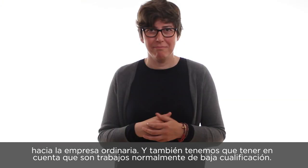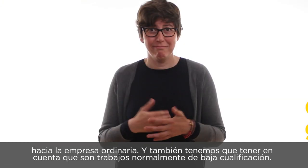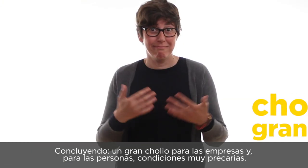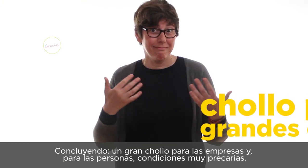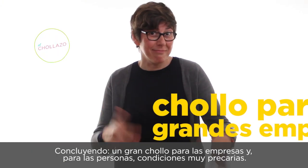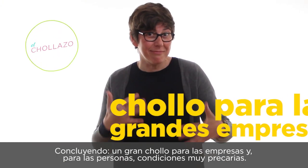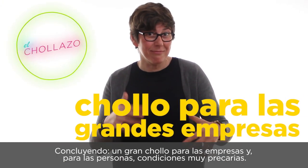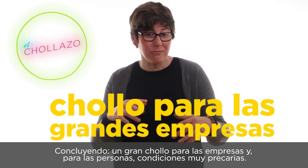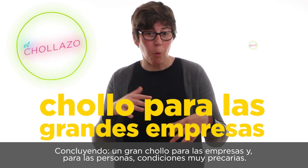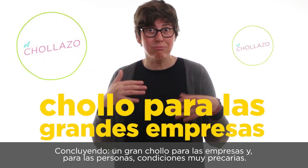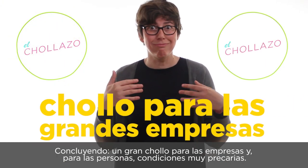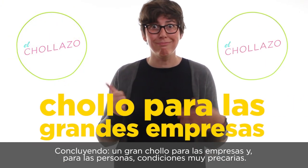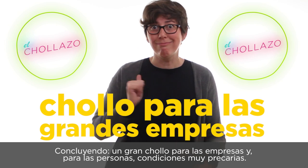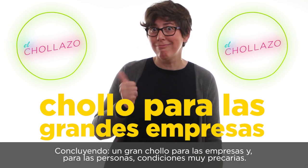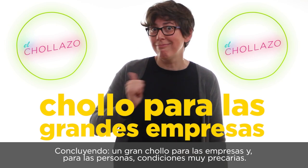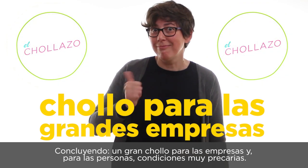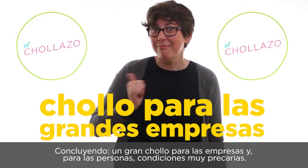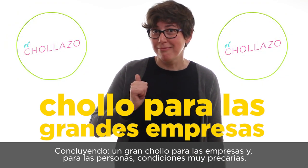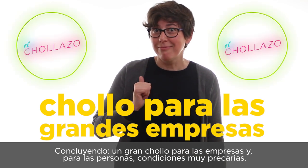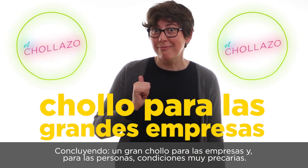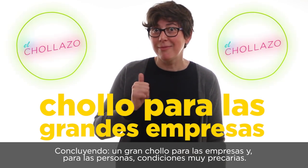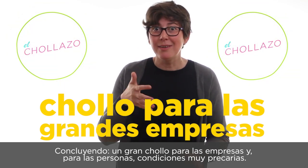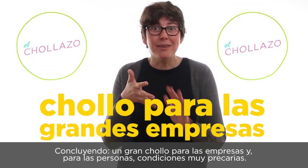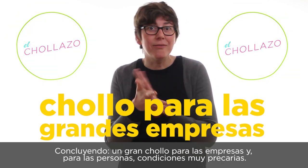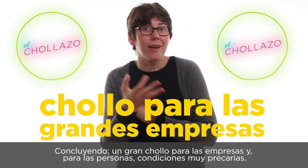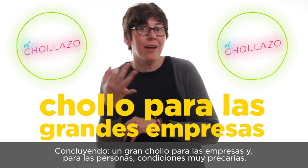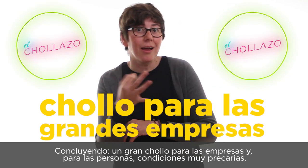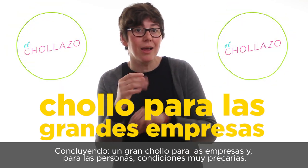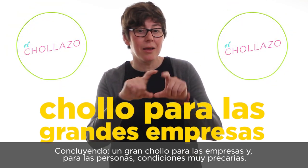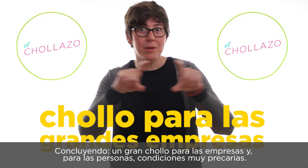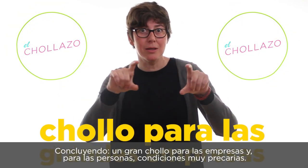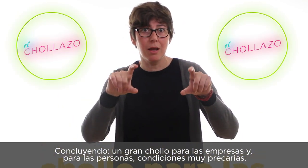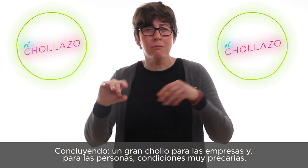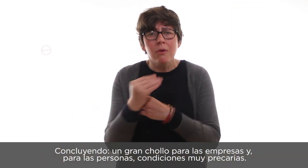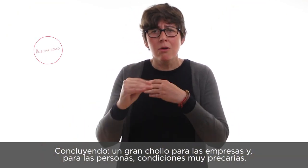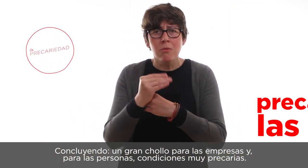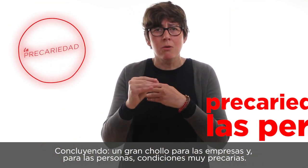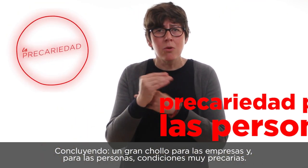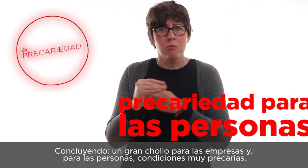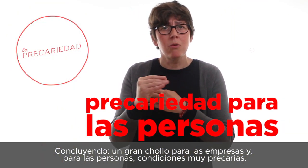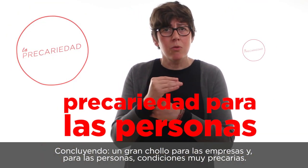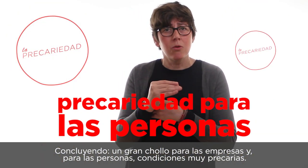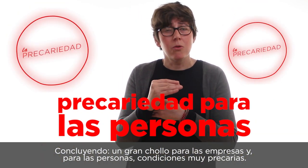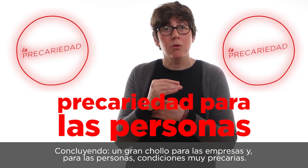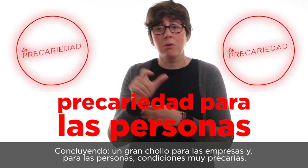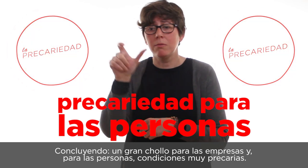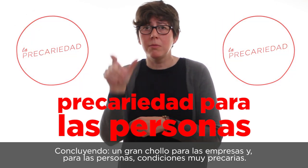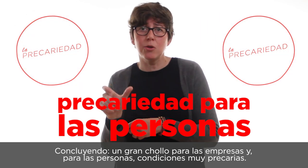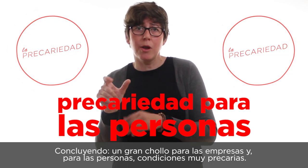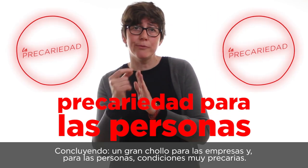Concluyendo, un gran chollo para las empresas y para las personas condiciones muy